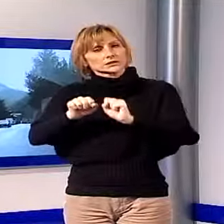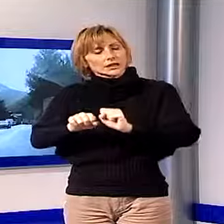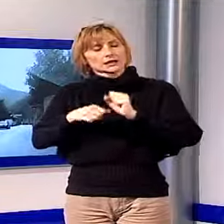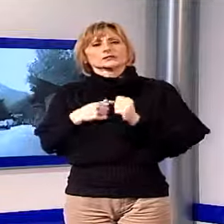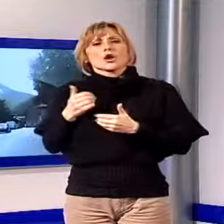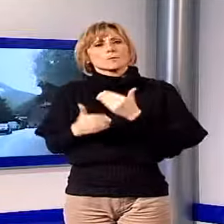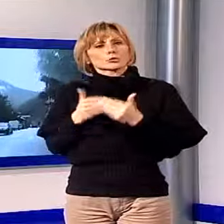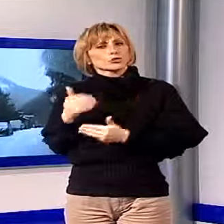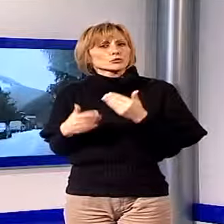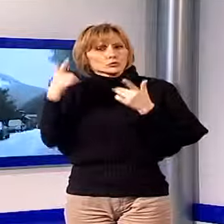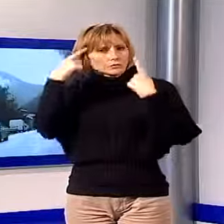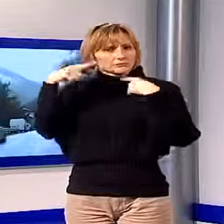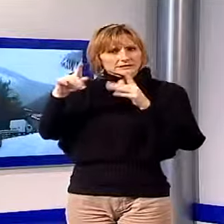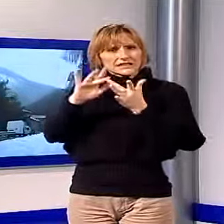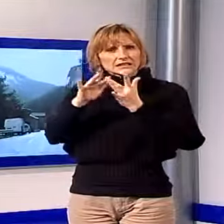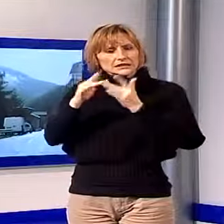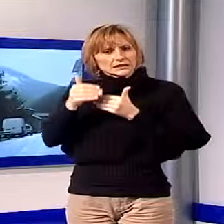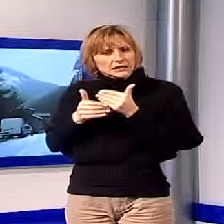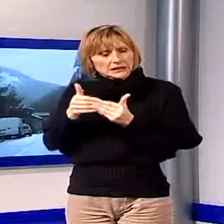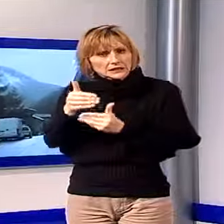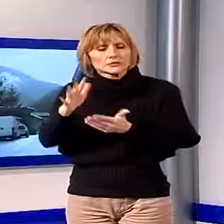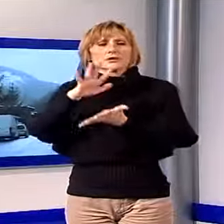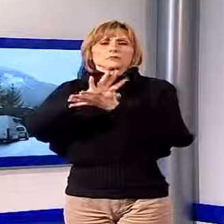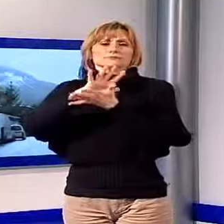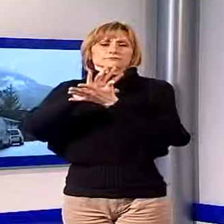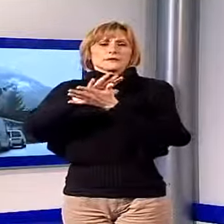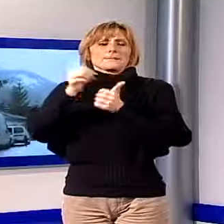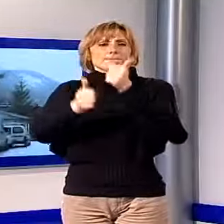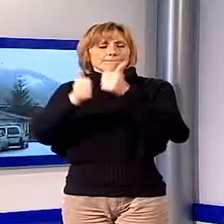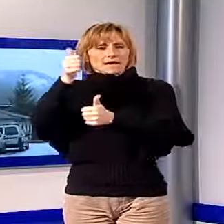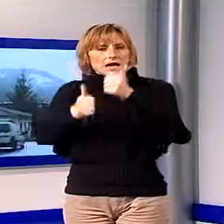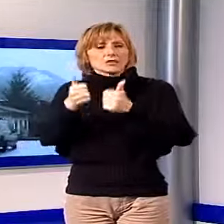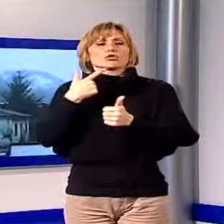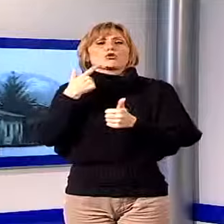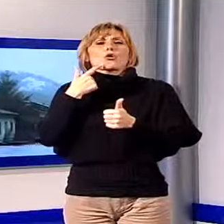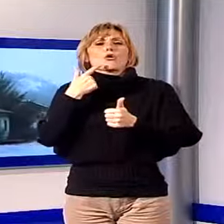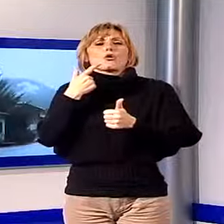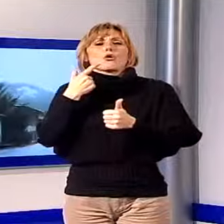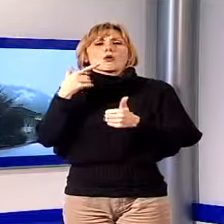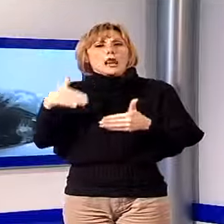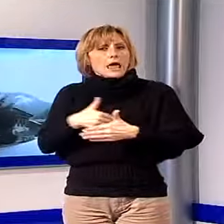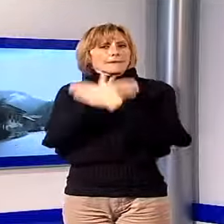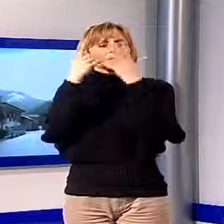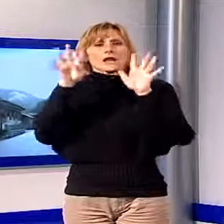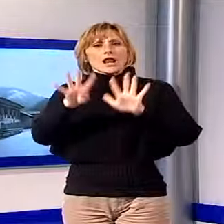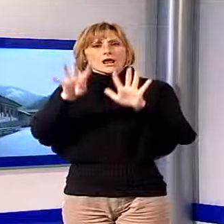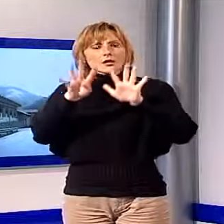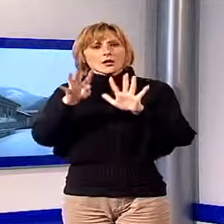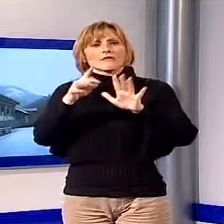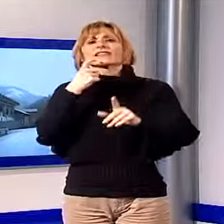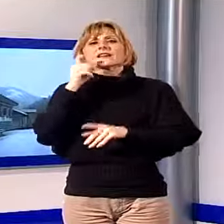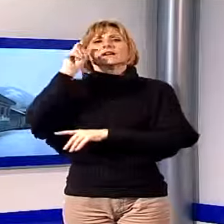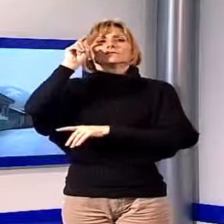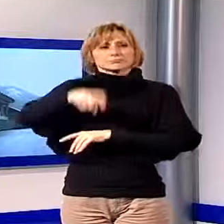tuttavia internet. Una volta pubblicato il bando sul sito del Ministero, alle 9 di mattina, si è giudicato i fondi chi ha